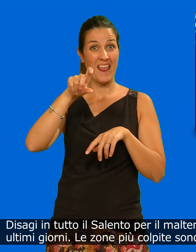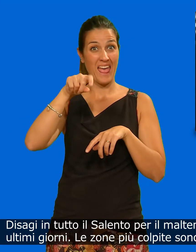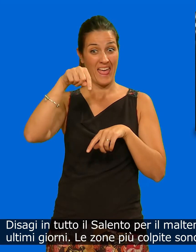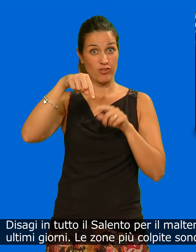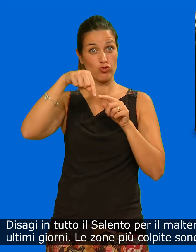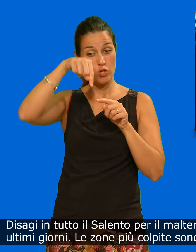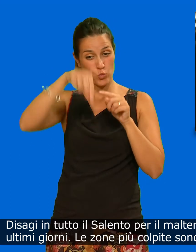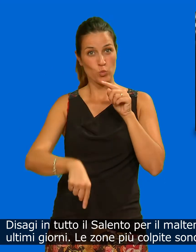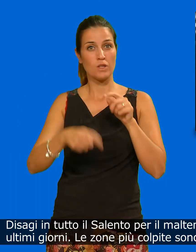provincia